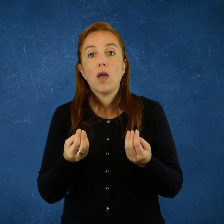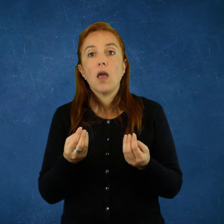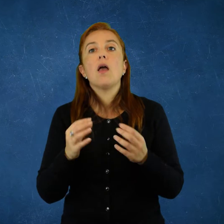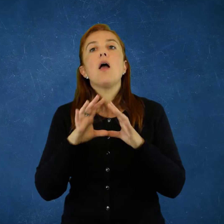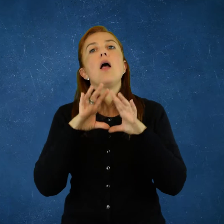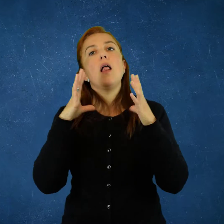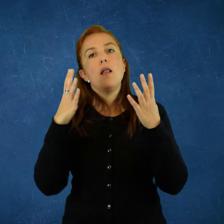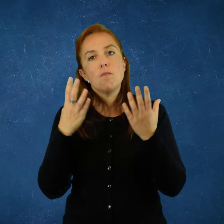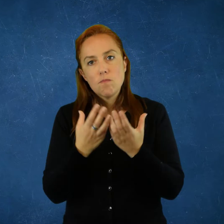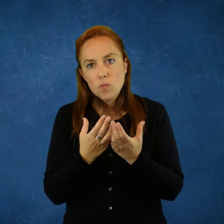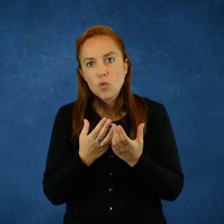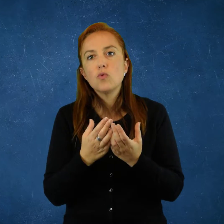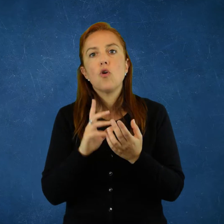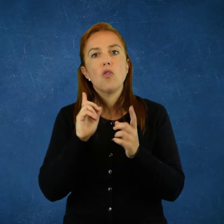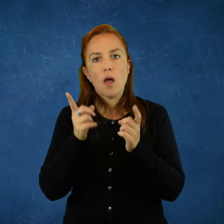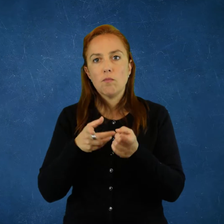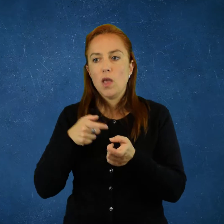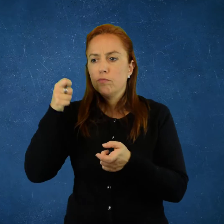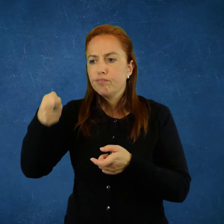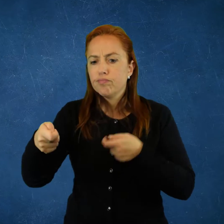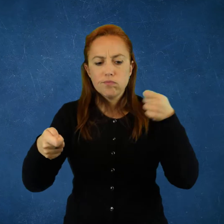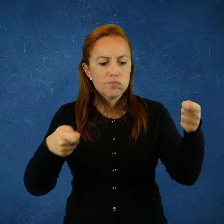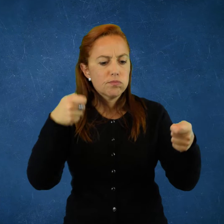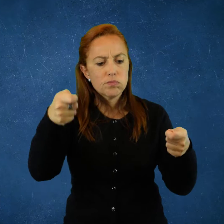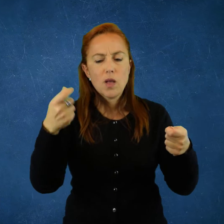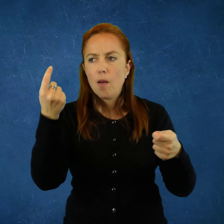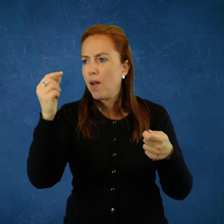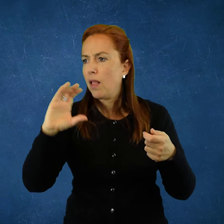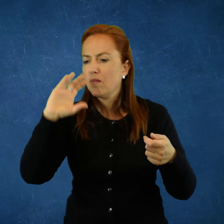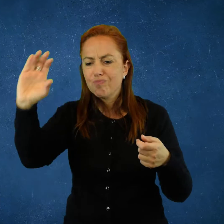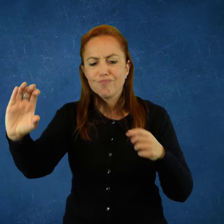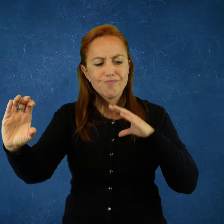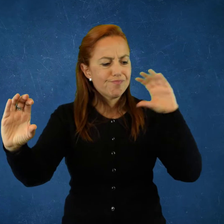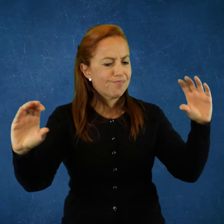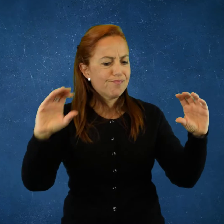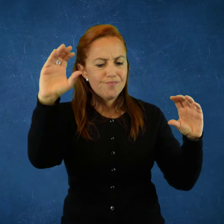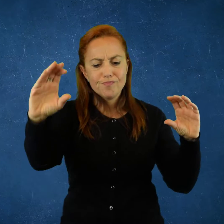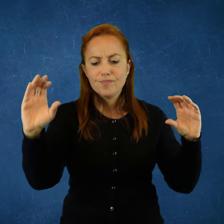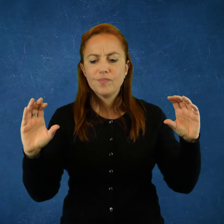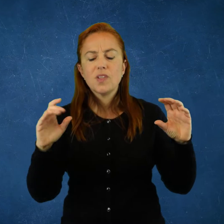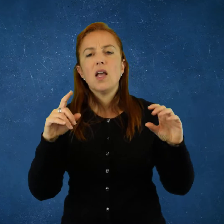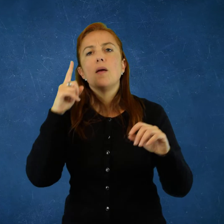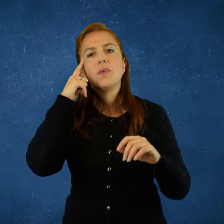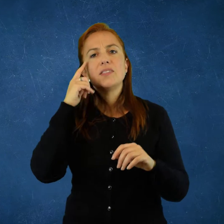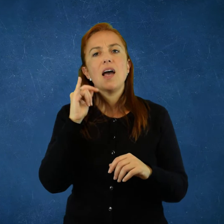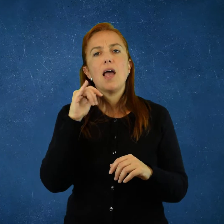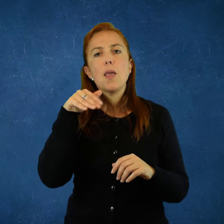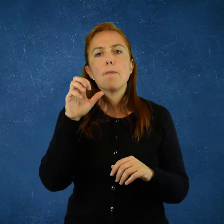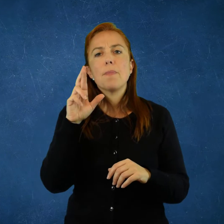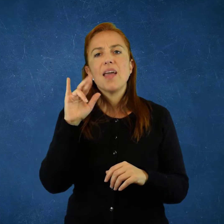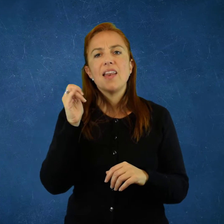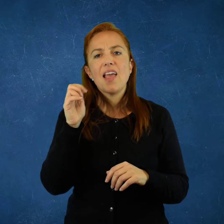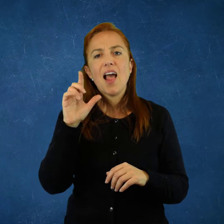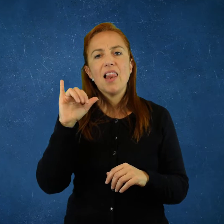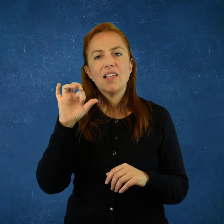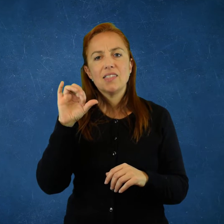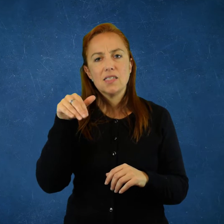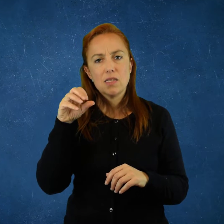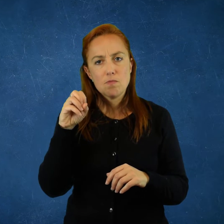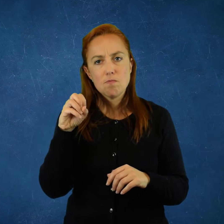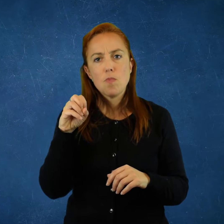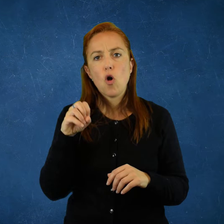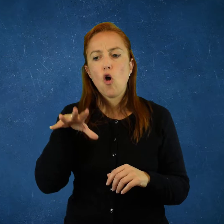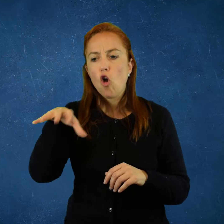servían, lo único que quedaba era el mundo, y el mundo fue penetrado en capitales. A veces se cree que el